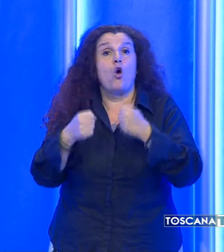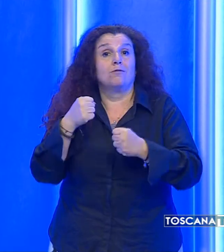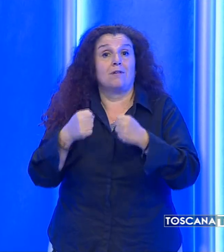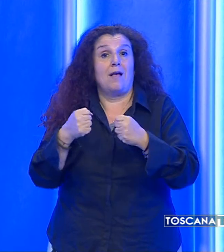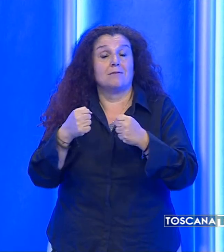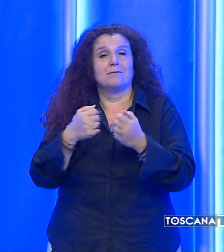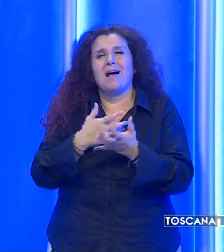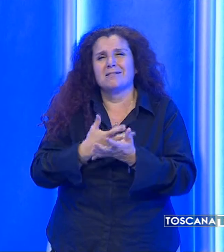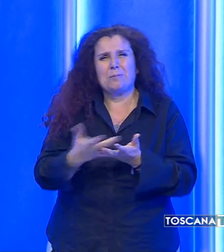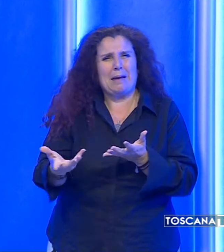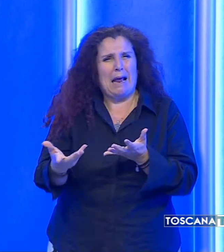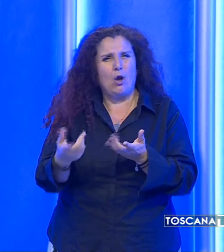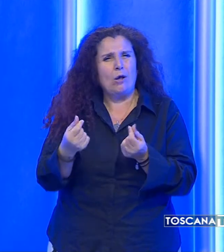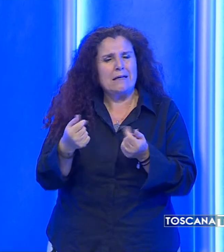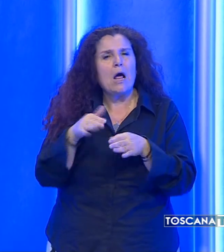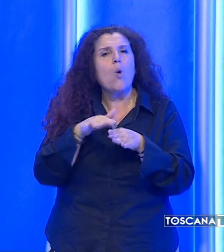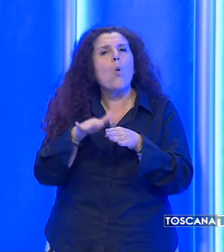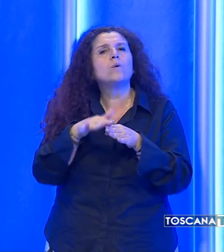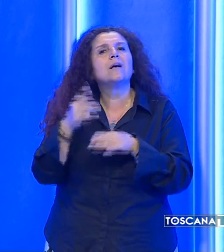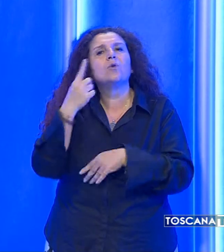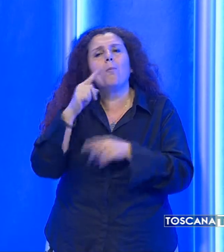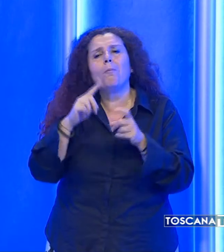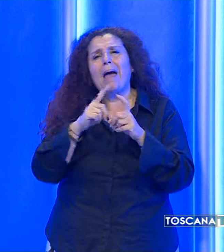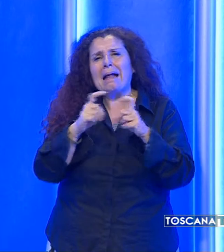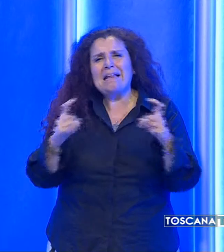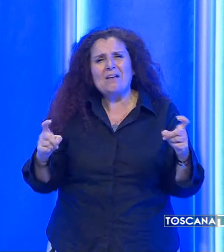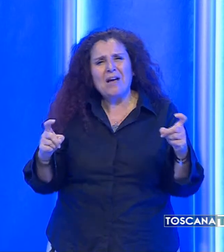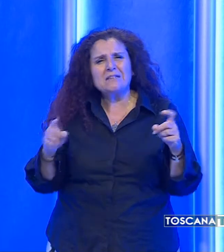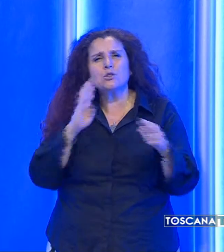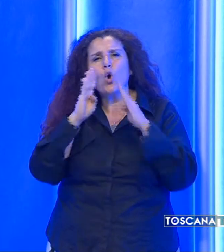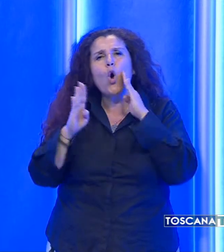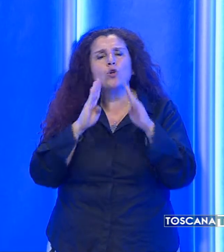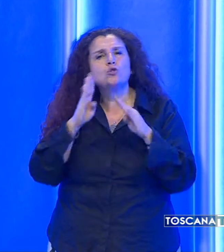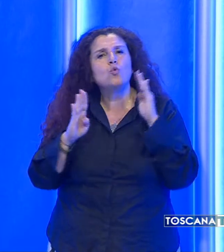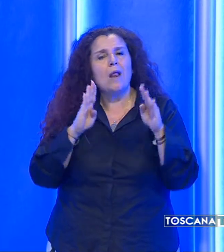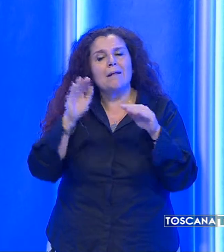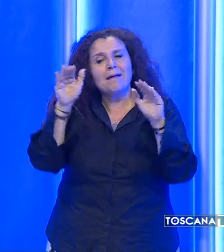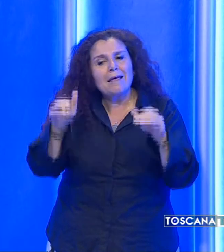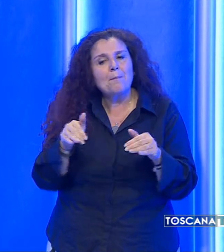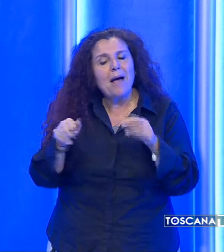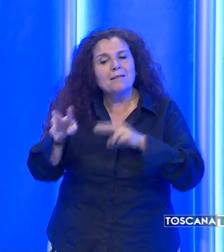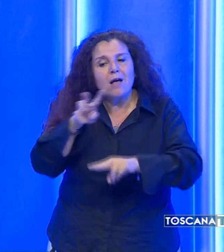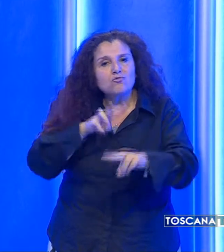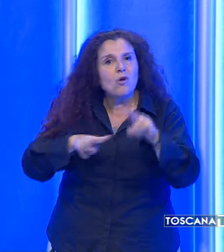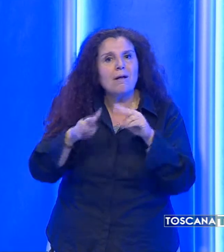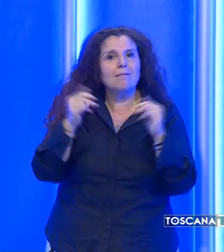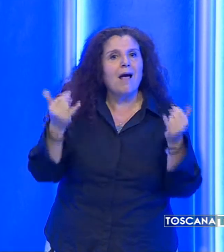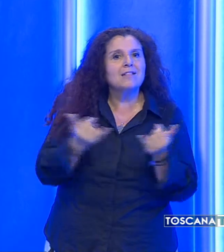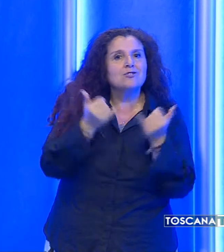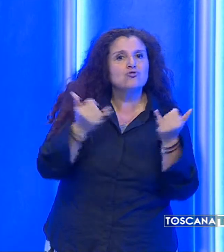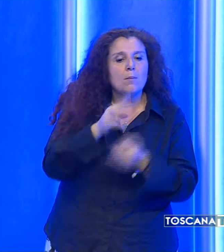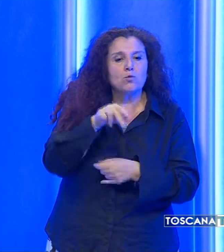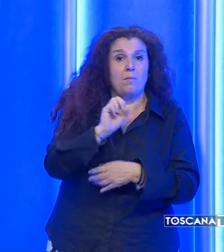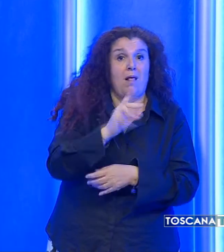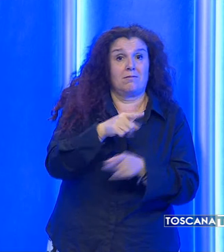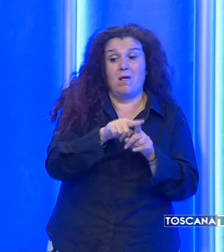spreco di denaro utilizzato per diversi consulenti chiamati a cercare dal dicembre 2013